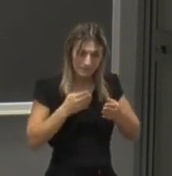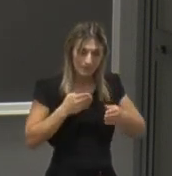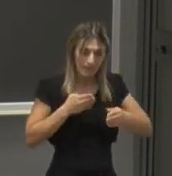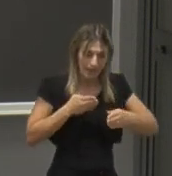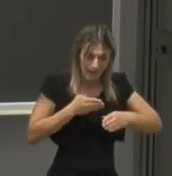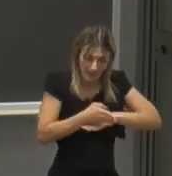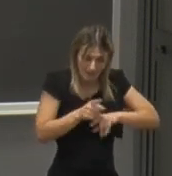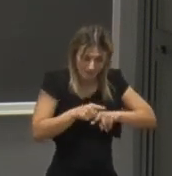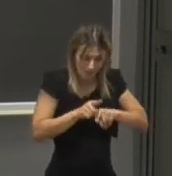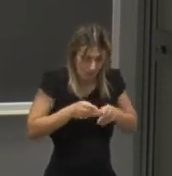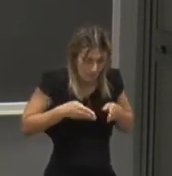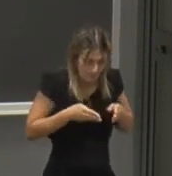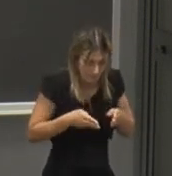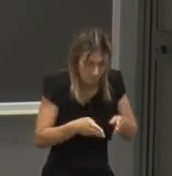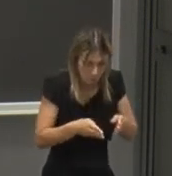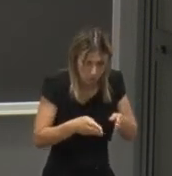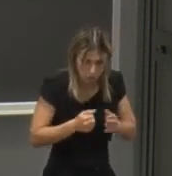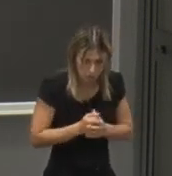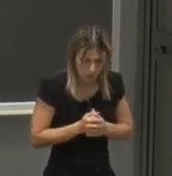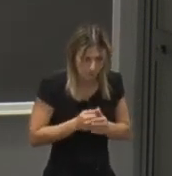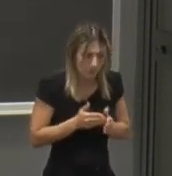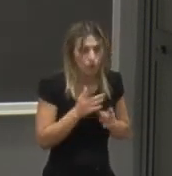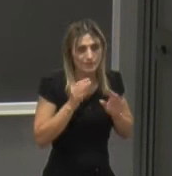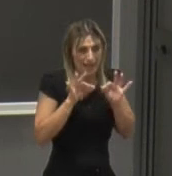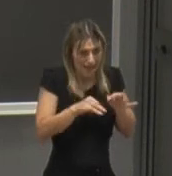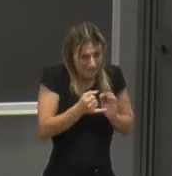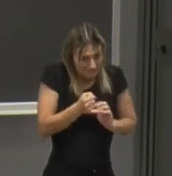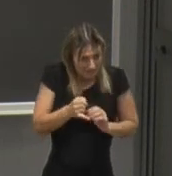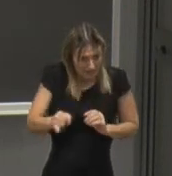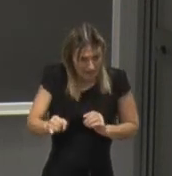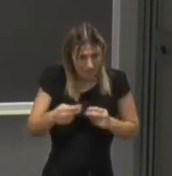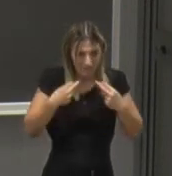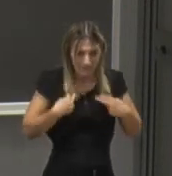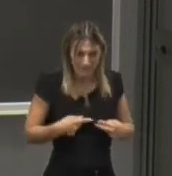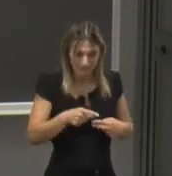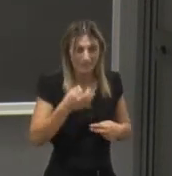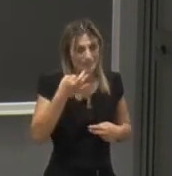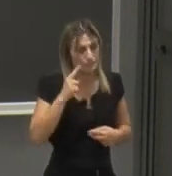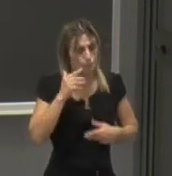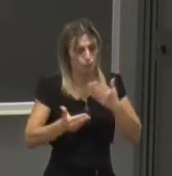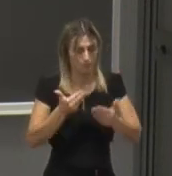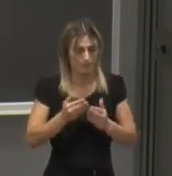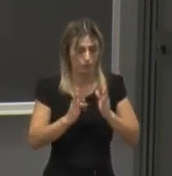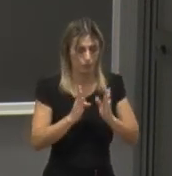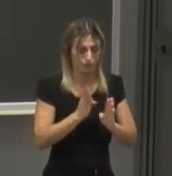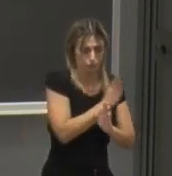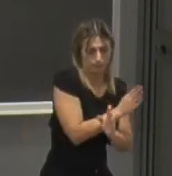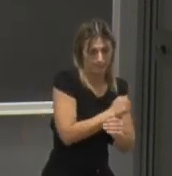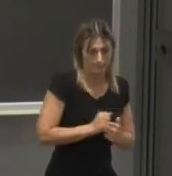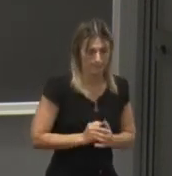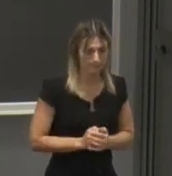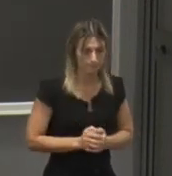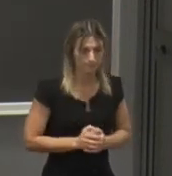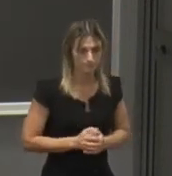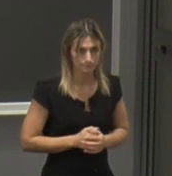percorso in cui presumibilmente arriverete alla fine e la vostra vita sarà migliore di quella da quando di quando siete partiti